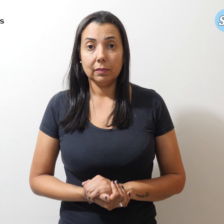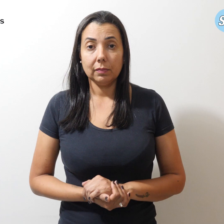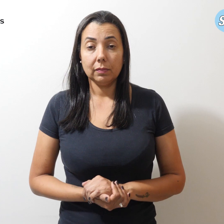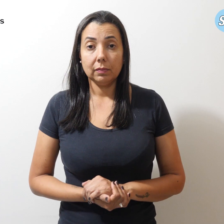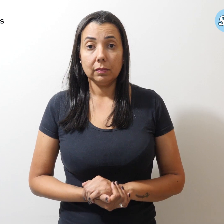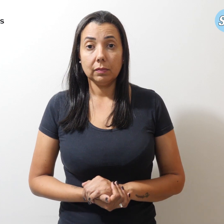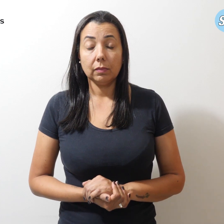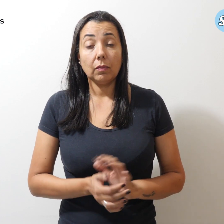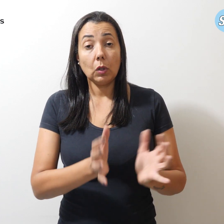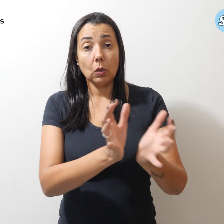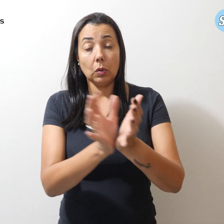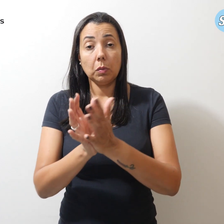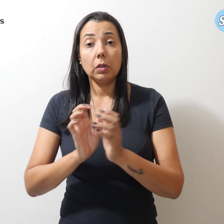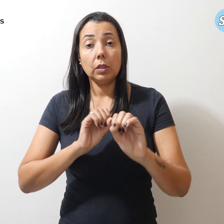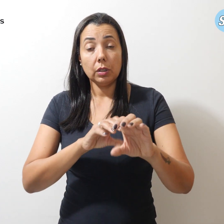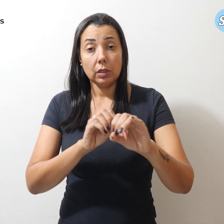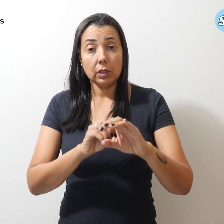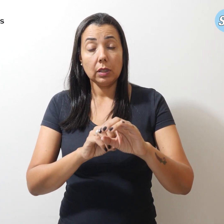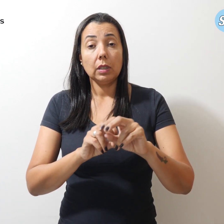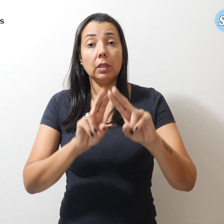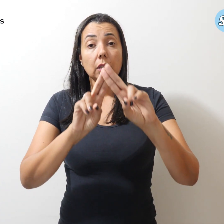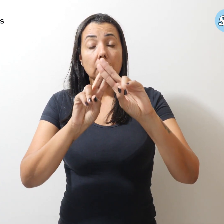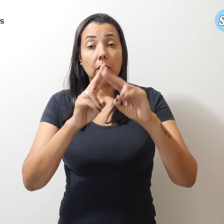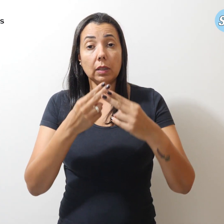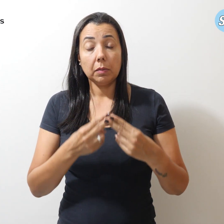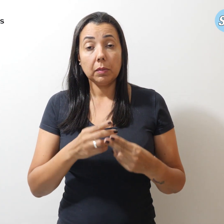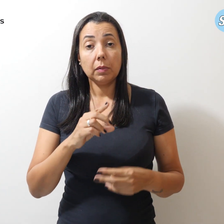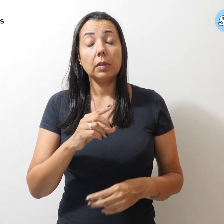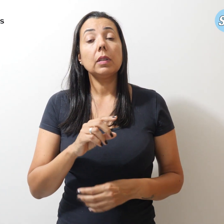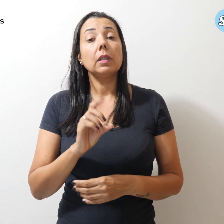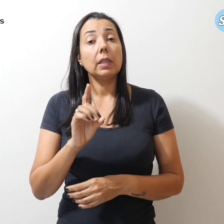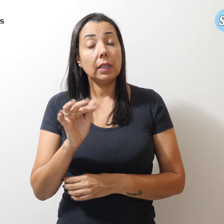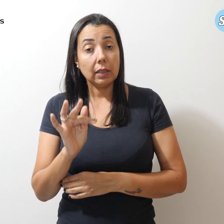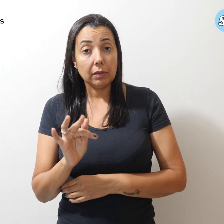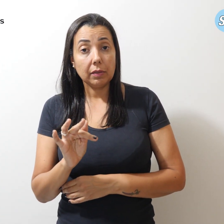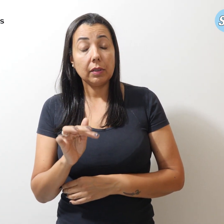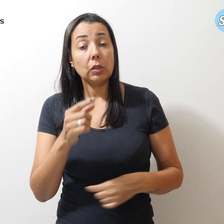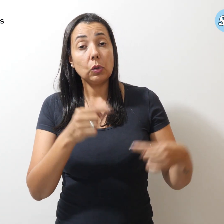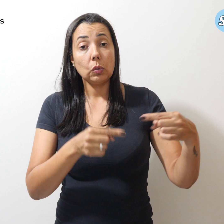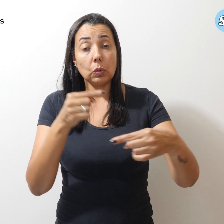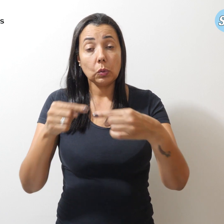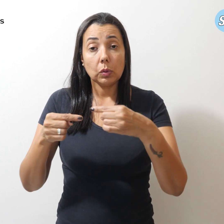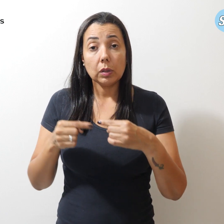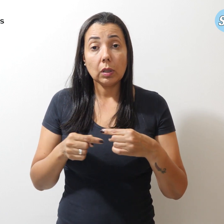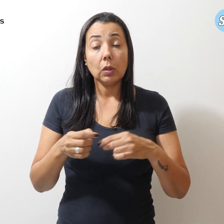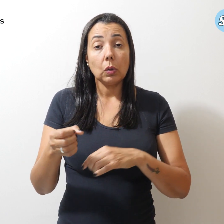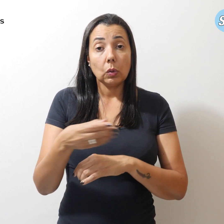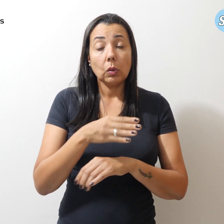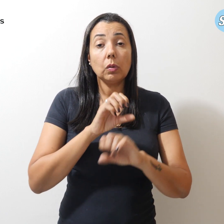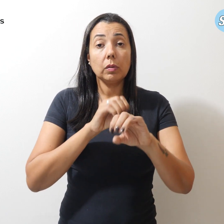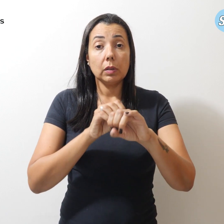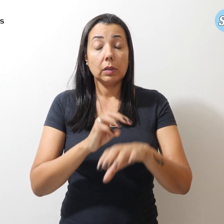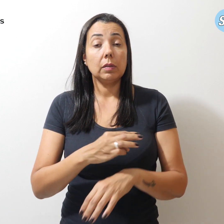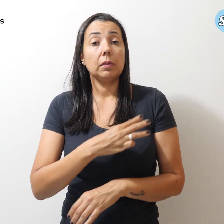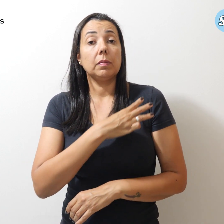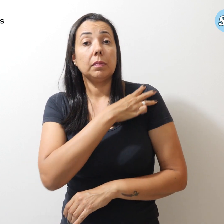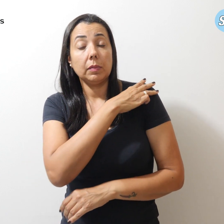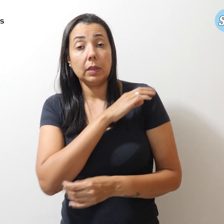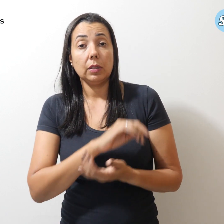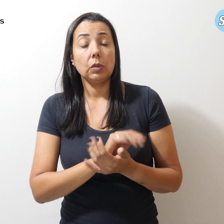Comissão de Educação da Câmara dos Deputados promove debate sobre o novo ensino médio. A Comissão de